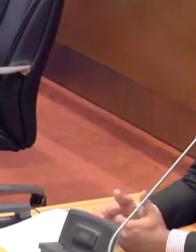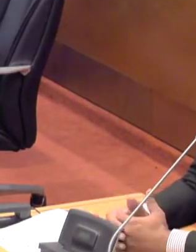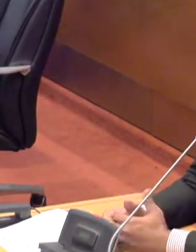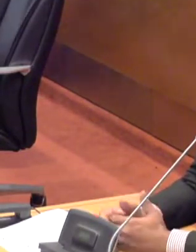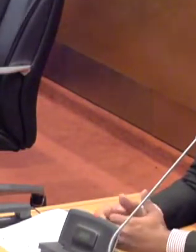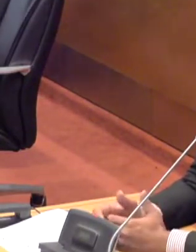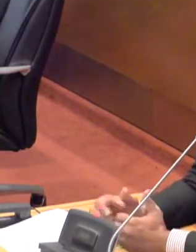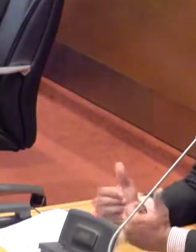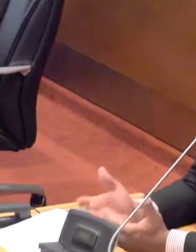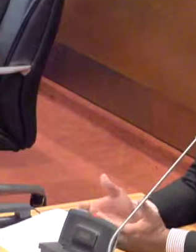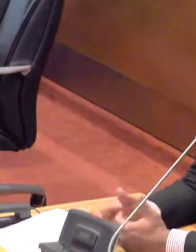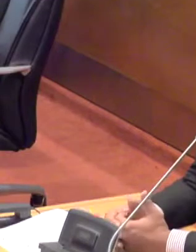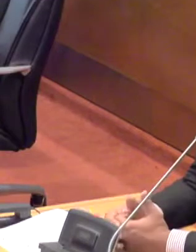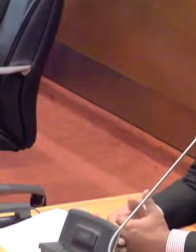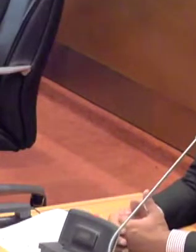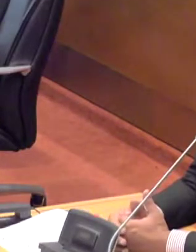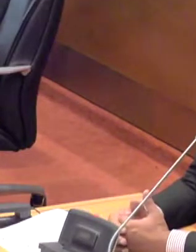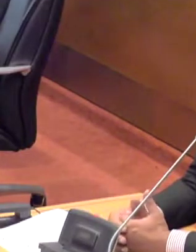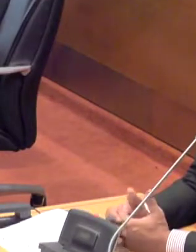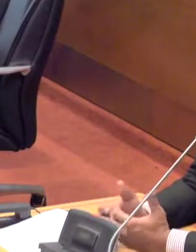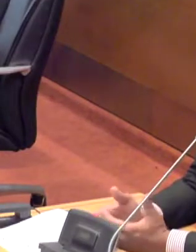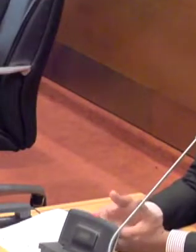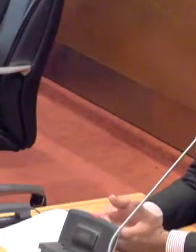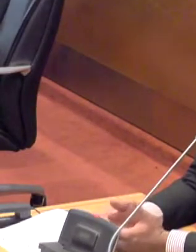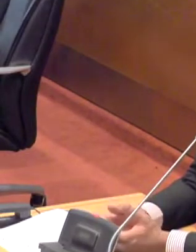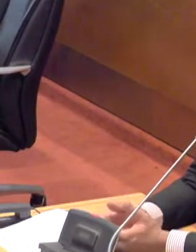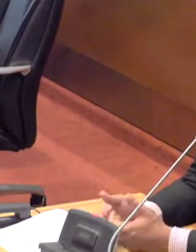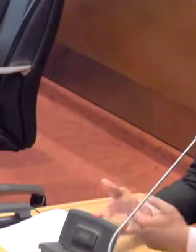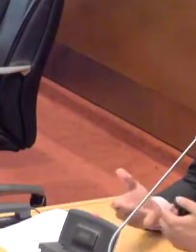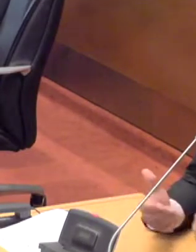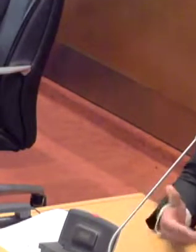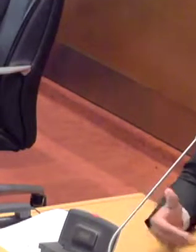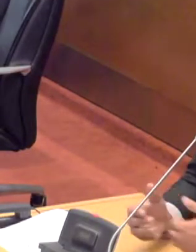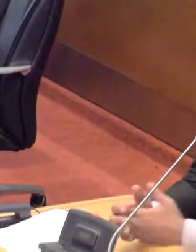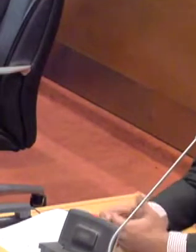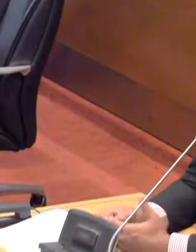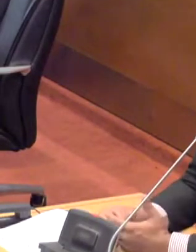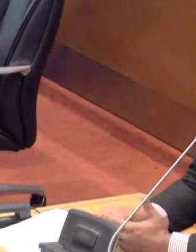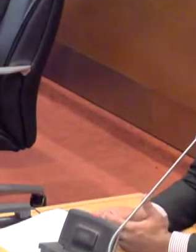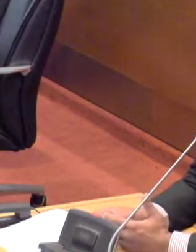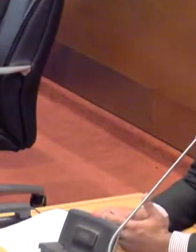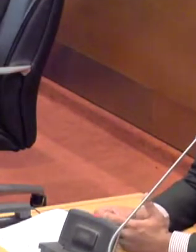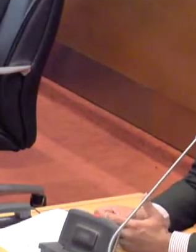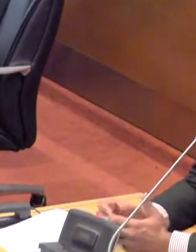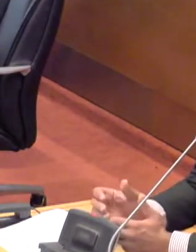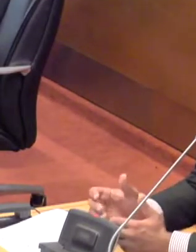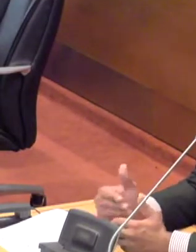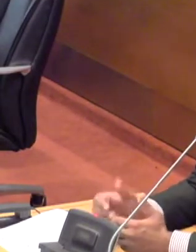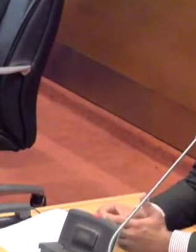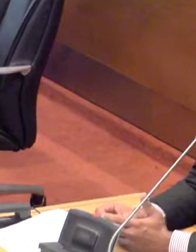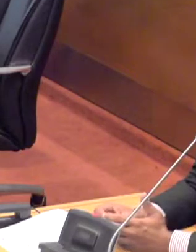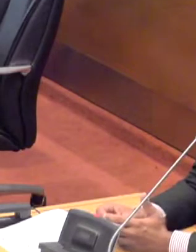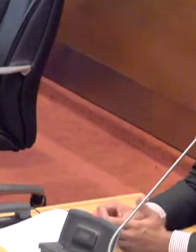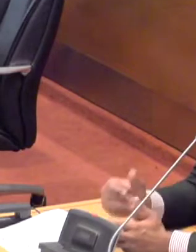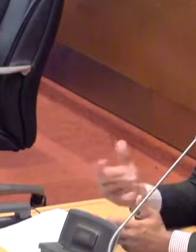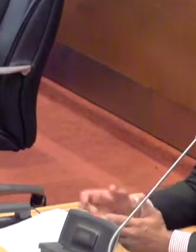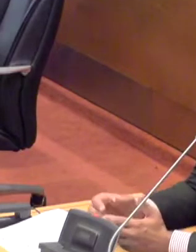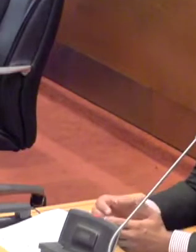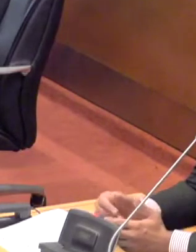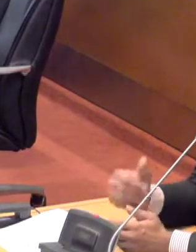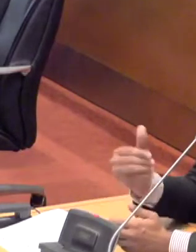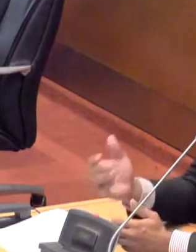Espero que a senhora possa continuar abrilhantando, da forma que abrilhantou a Assembleia Legislativa, com a sua